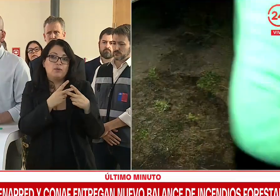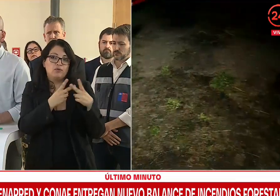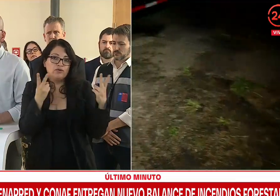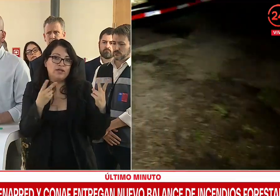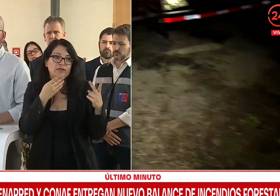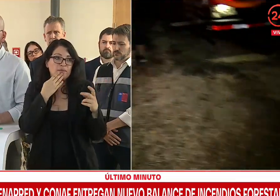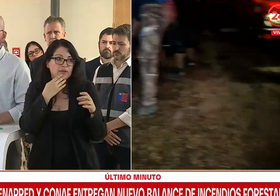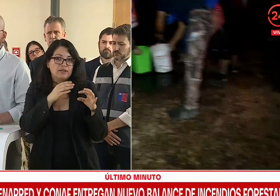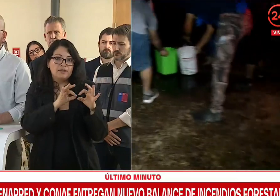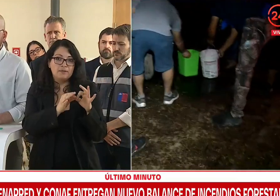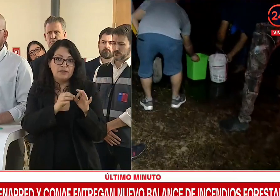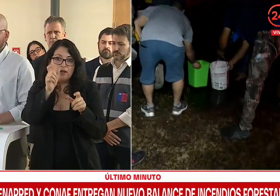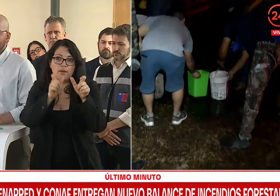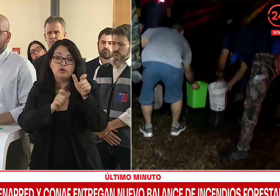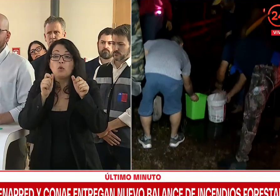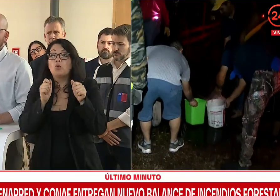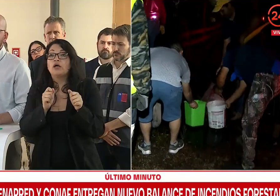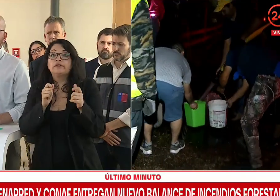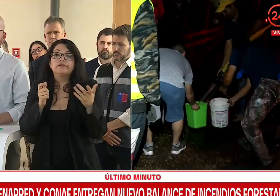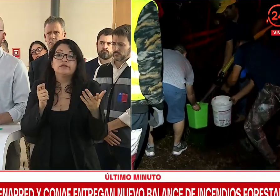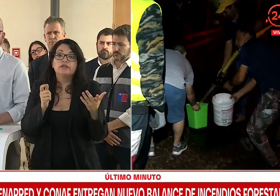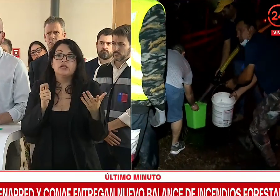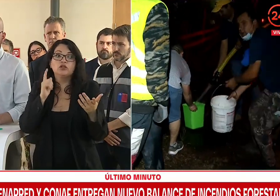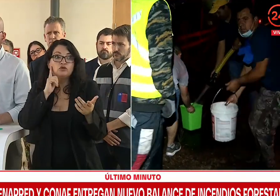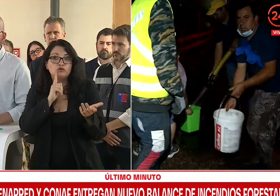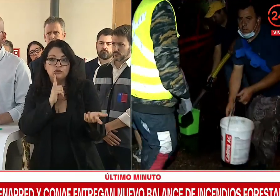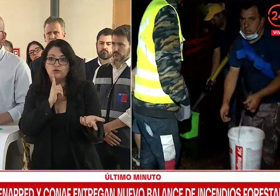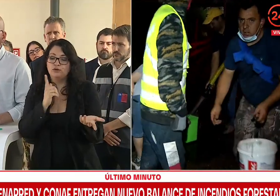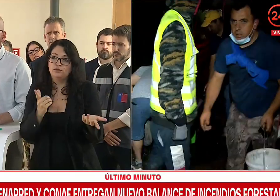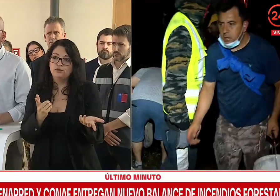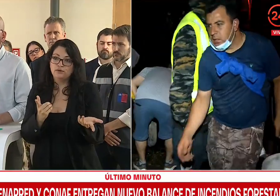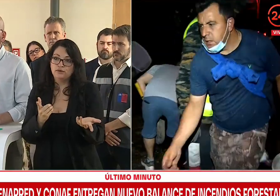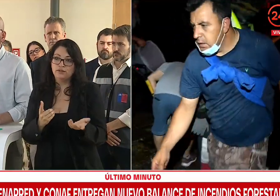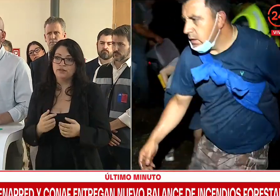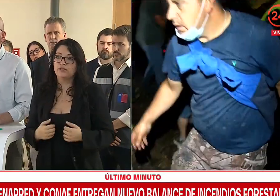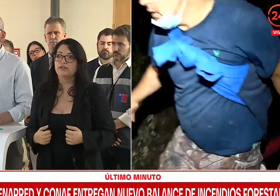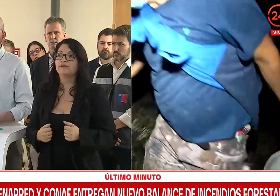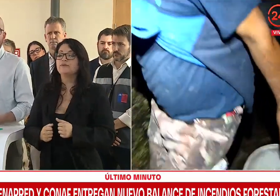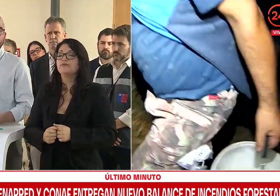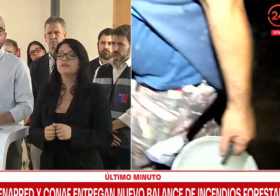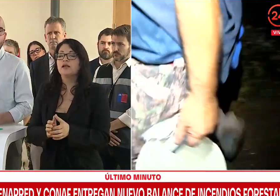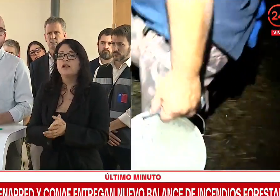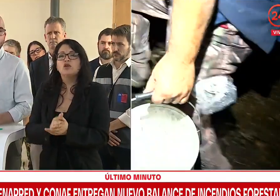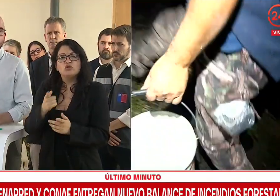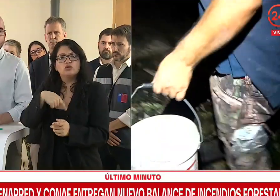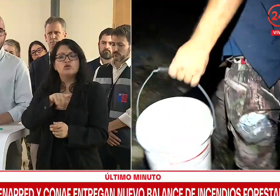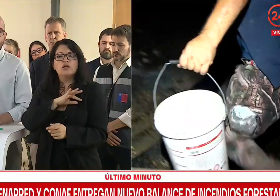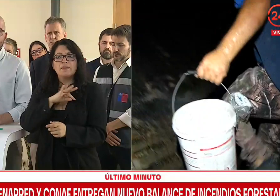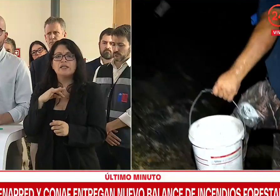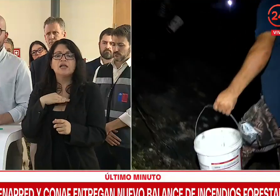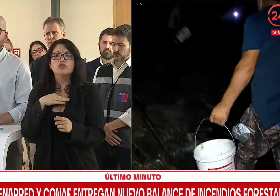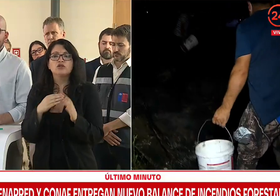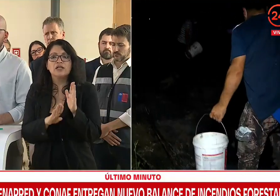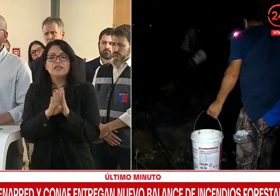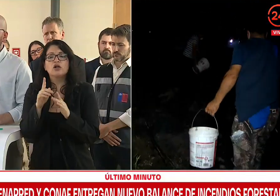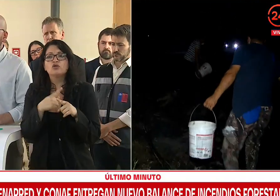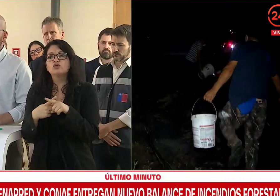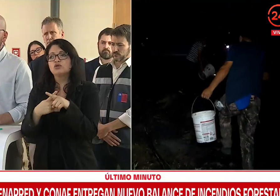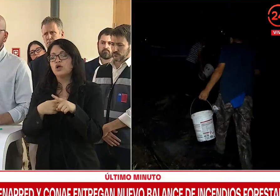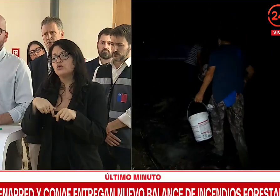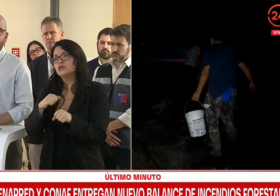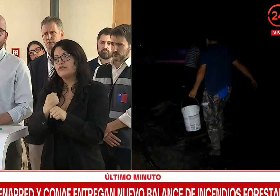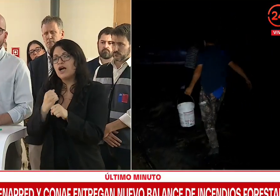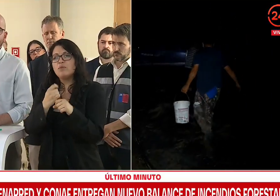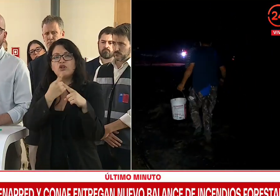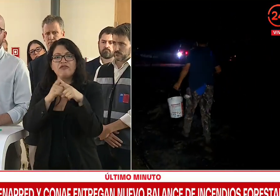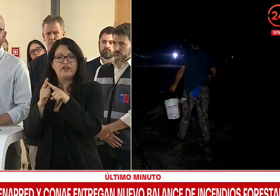personas que puedan tener problemas con la audición. Al menos desde el Ministerio de Desarrollo Social estamos trabajando en